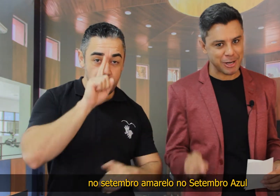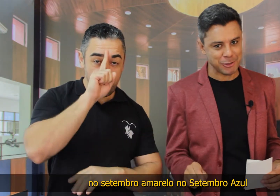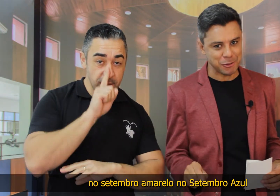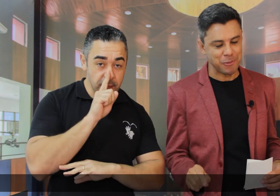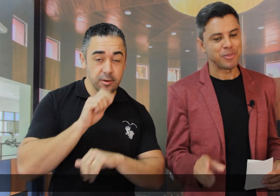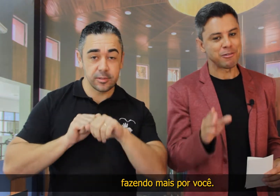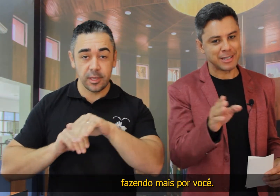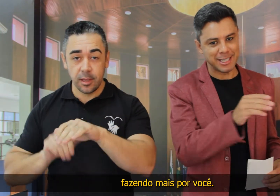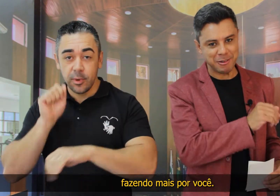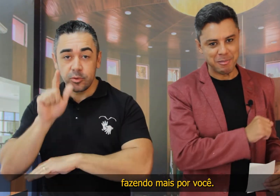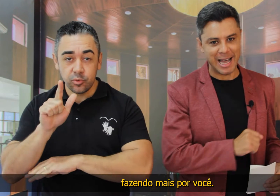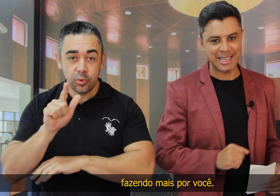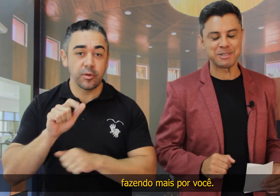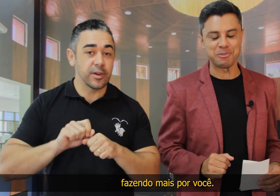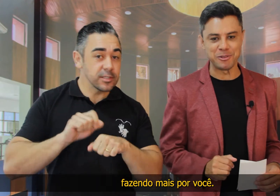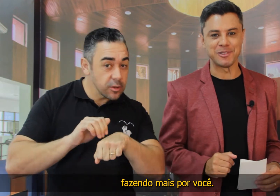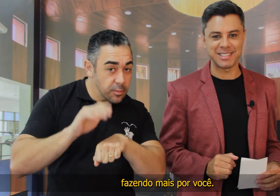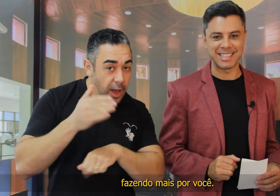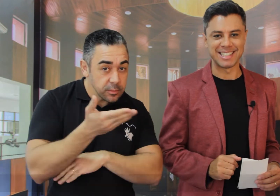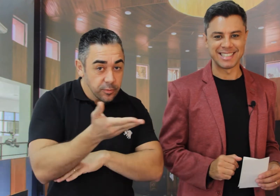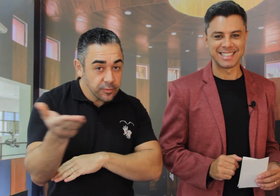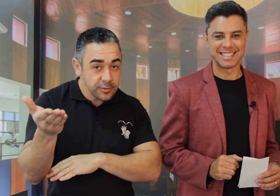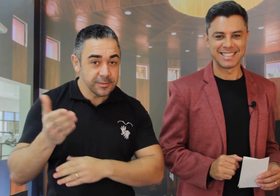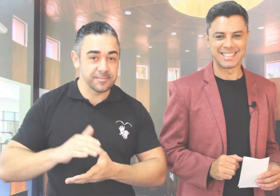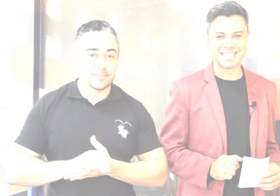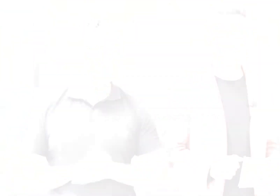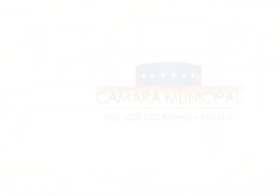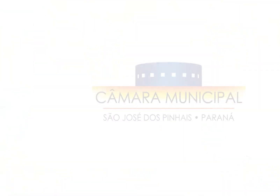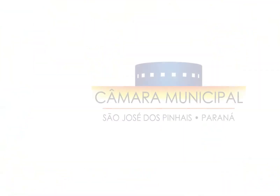no Setembro Azul, Fazendo Mais Por Você.